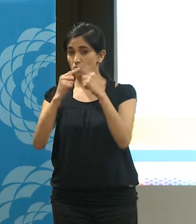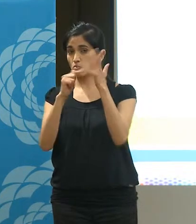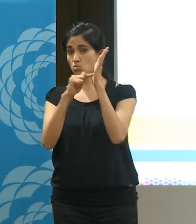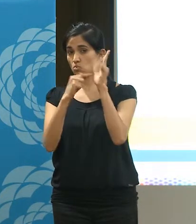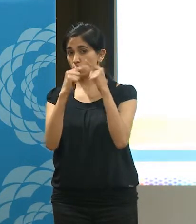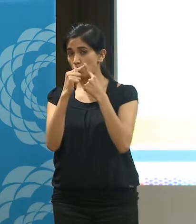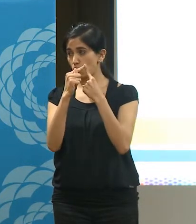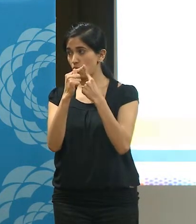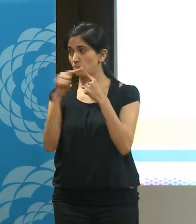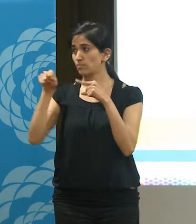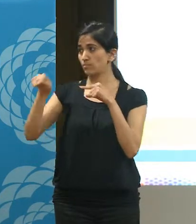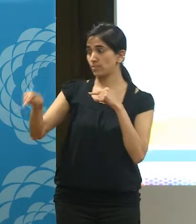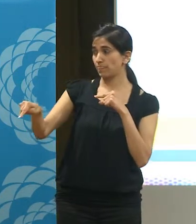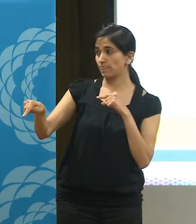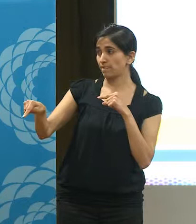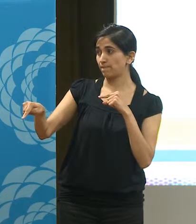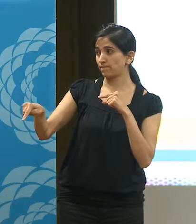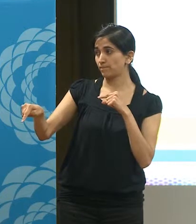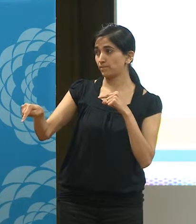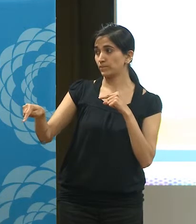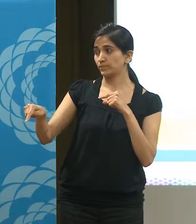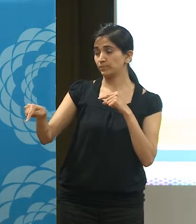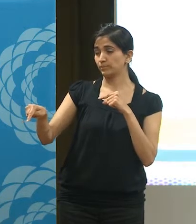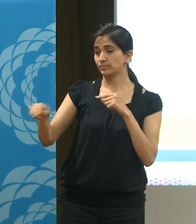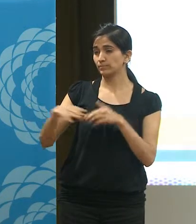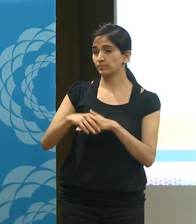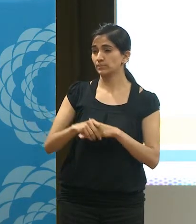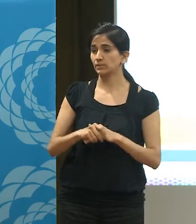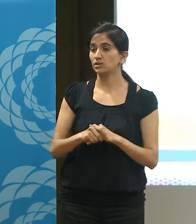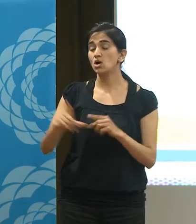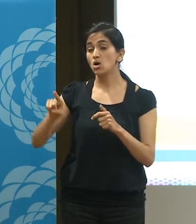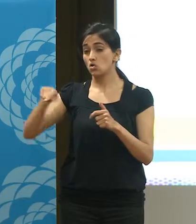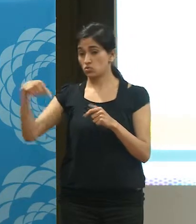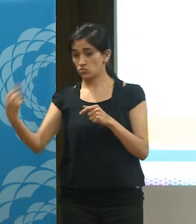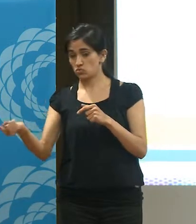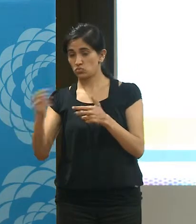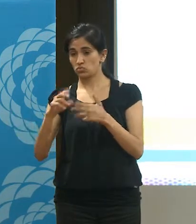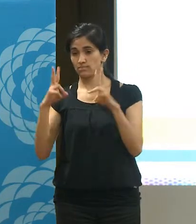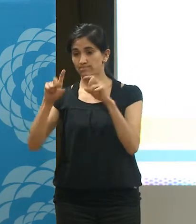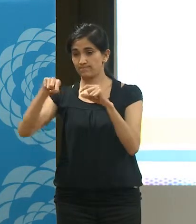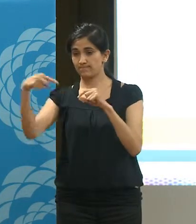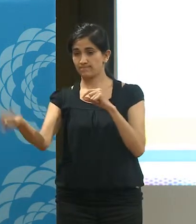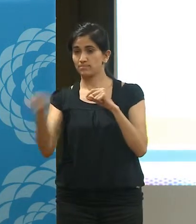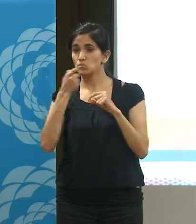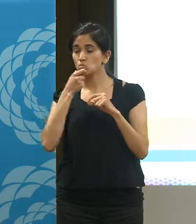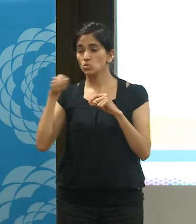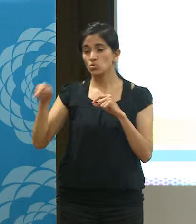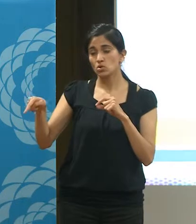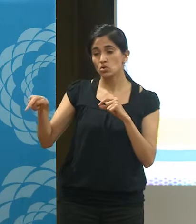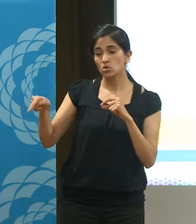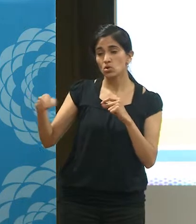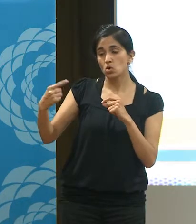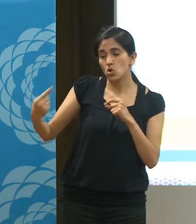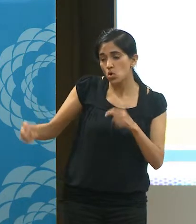podrían estar operativizándose y de hecho ayudarían a la conformación de la radio. Por el otro lado, bueno, esta cuestión de que para defender lo popular hay que